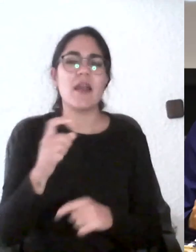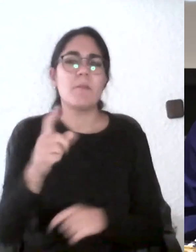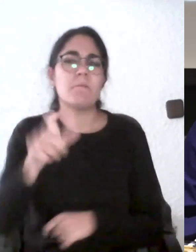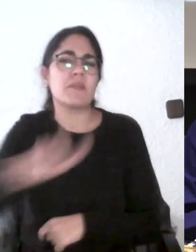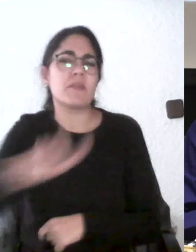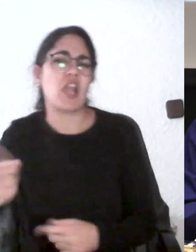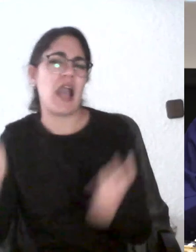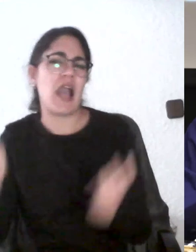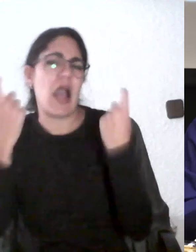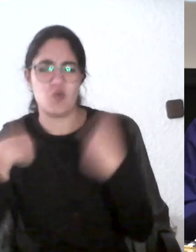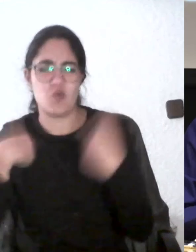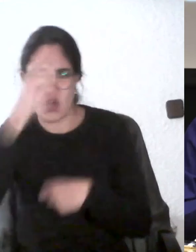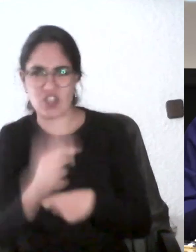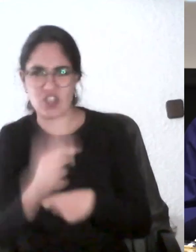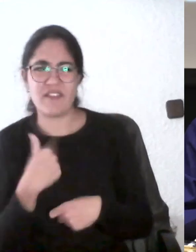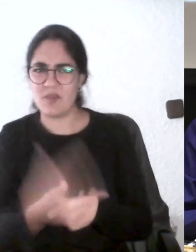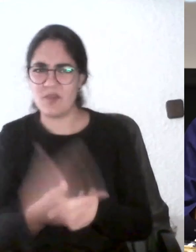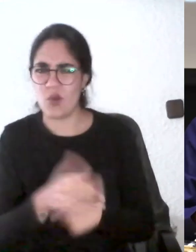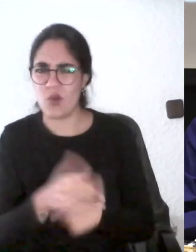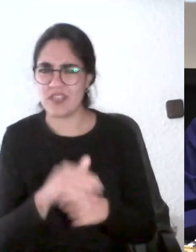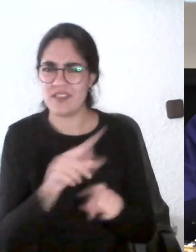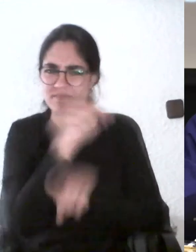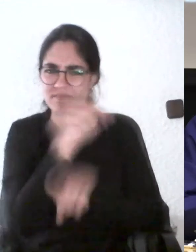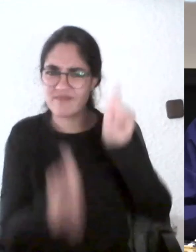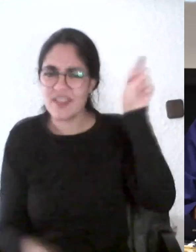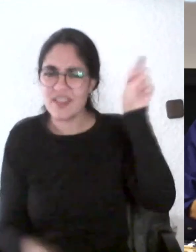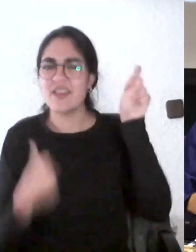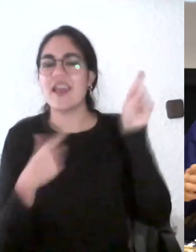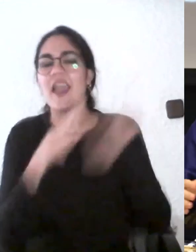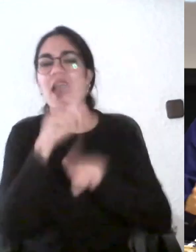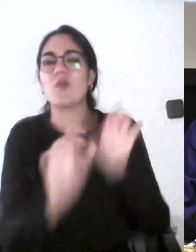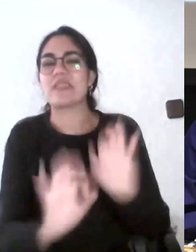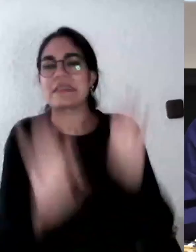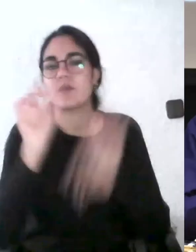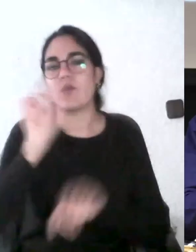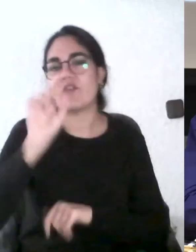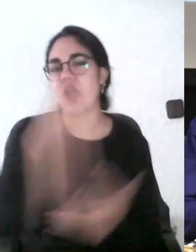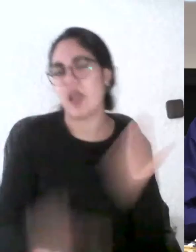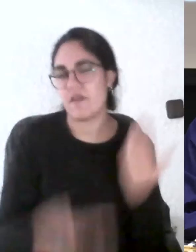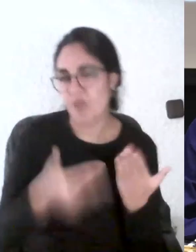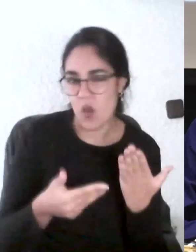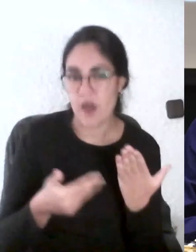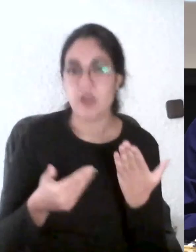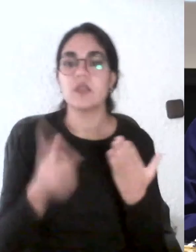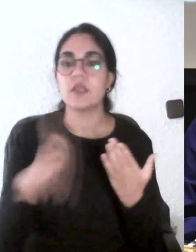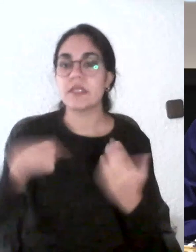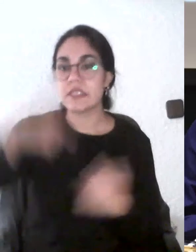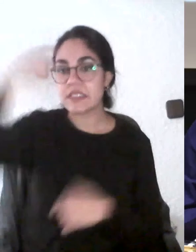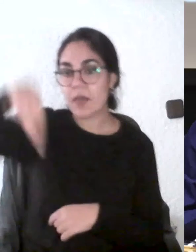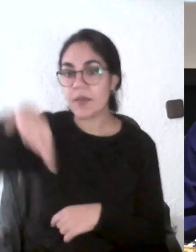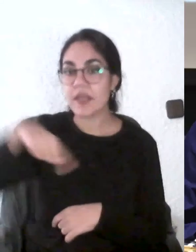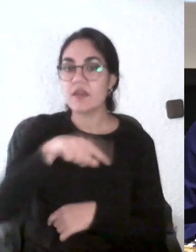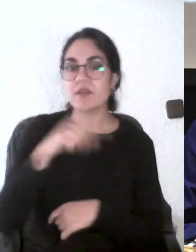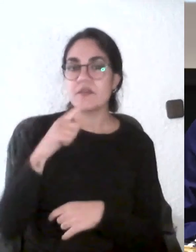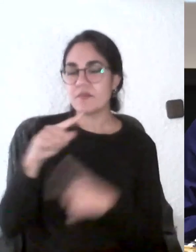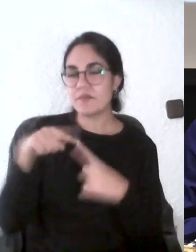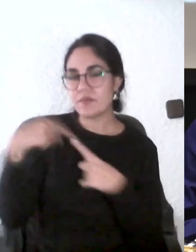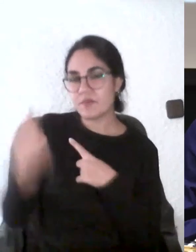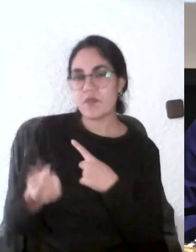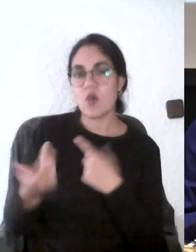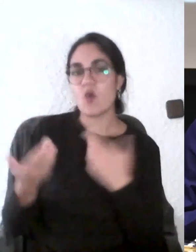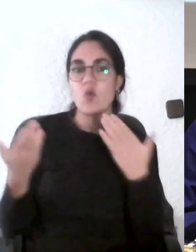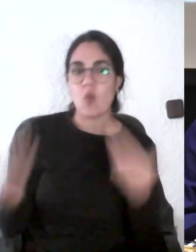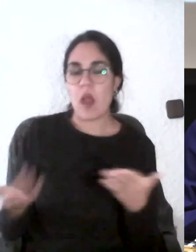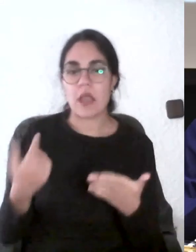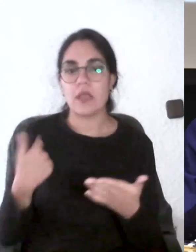grupos en los que he estado yo oye que lo he explicado esto va a servir para esto esto va a tener este impacto y creo que eso también es muy importante y